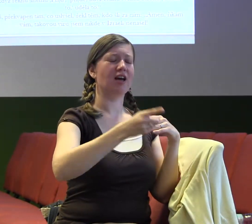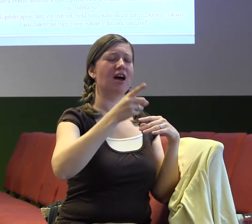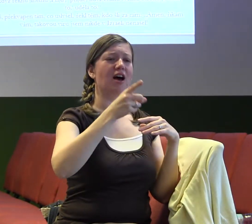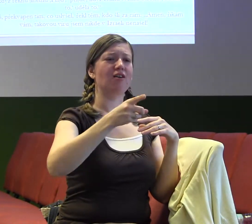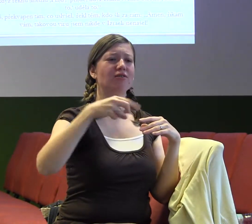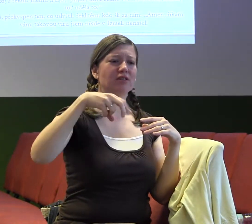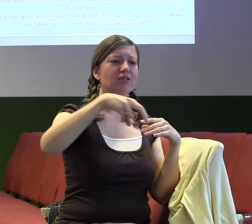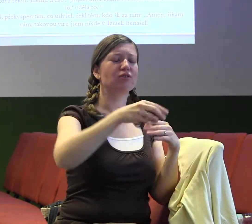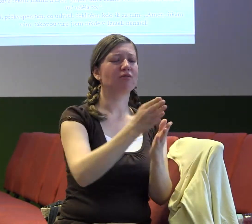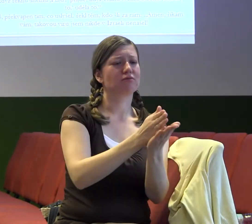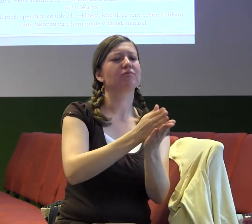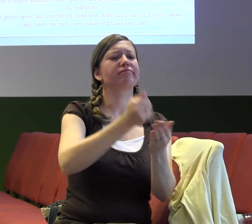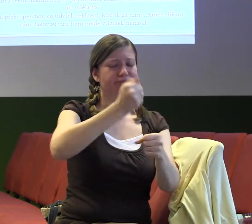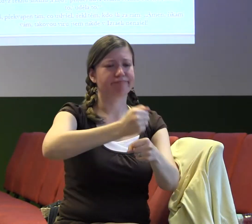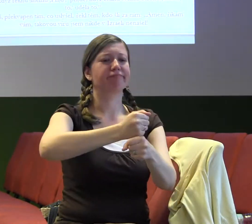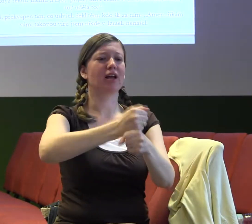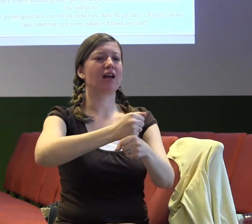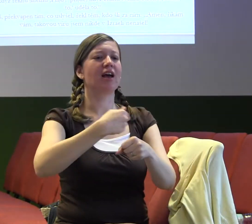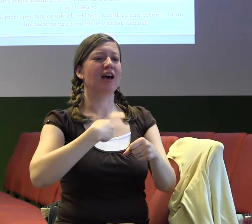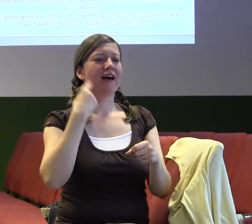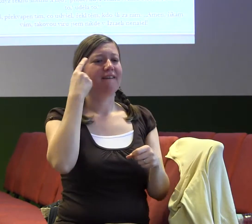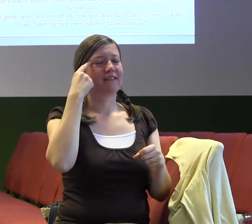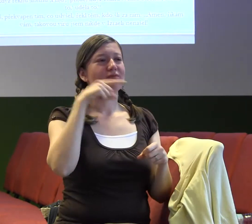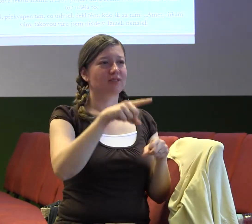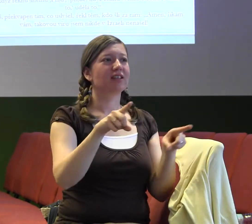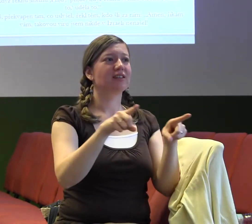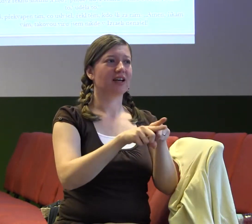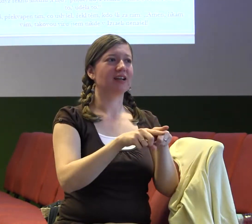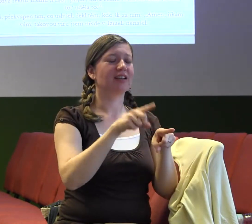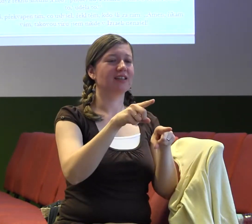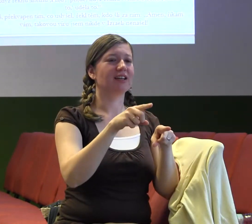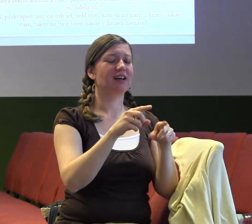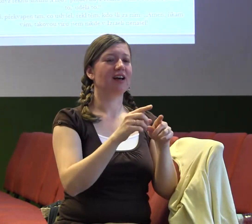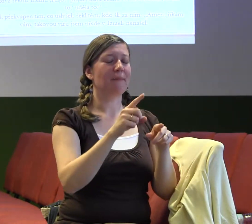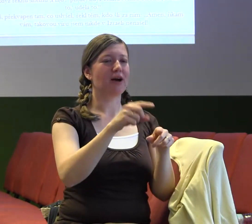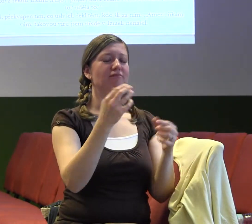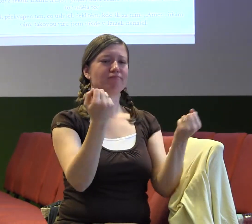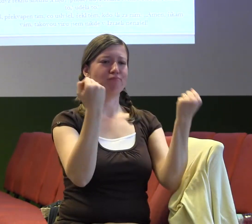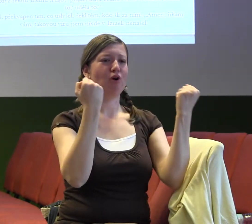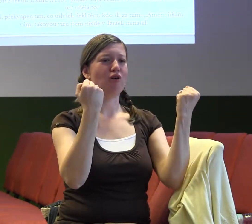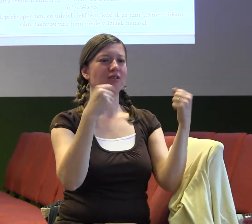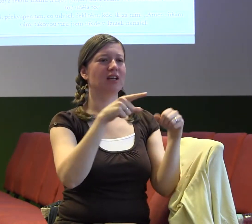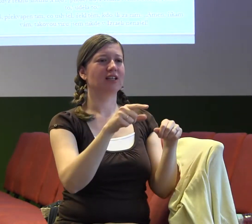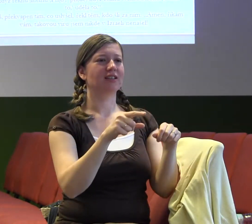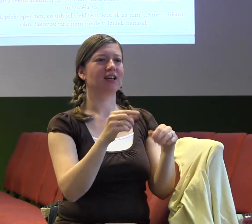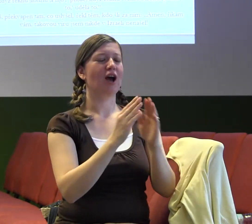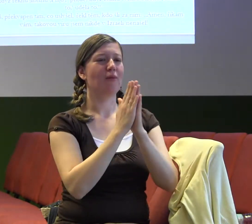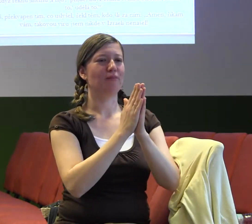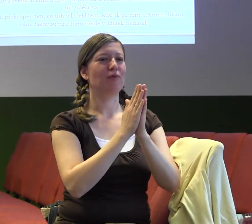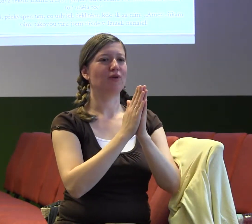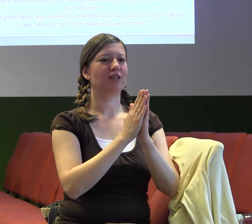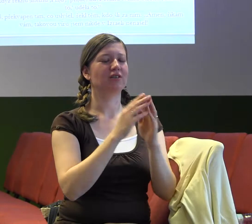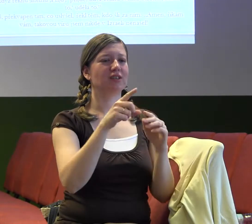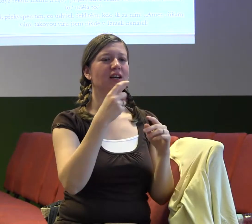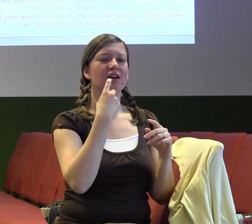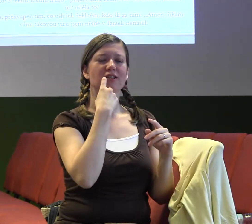vím, že ty taky. máš takovou moc, že když se pomodlíš za toho mého vojáka, takže prostě ta tvoje mohl dva, že tě bude poslechnuto